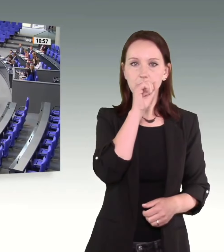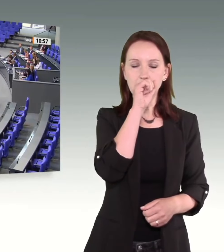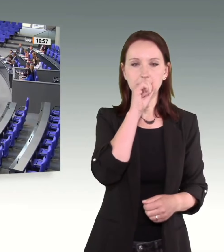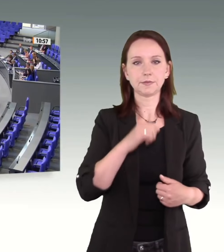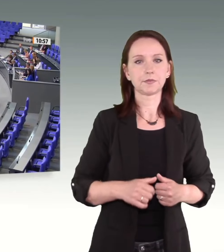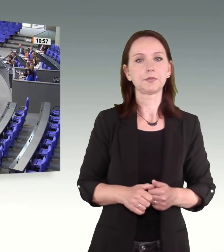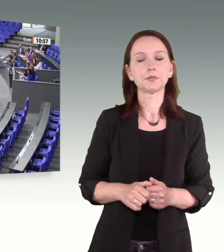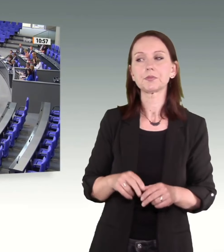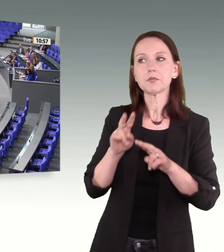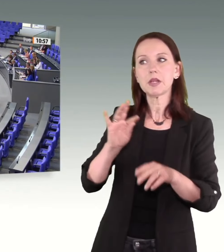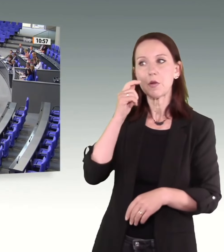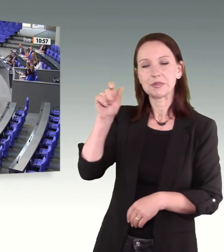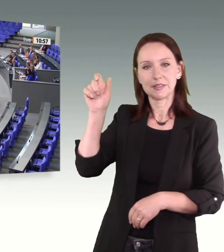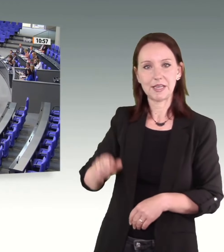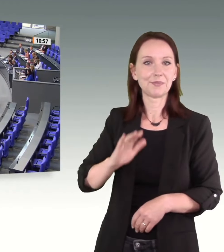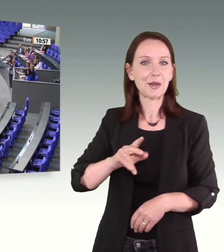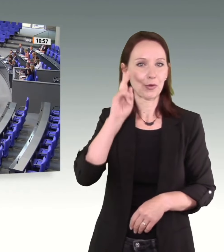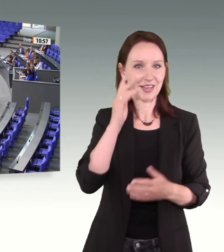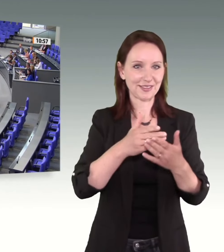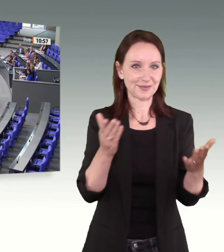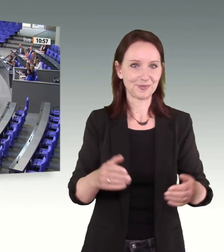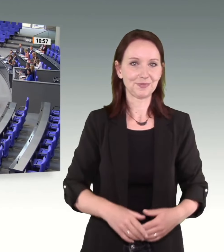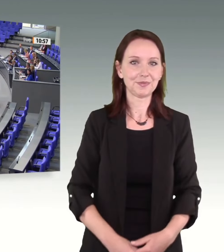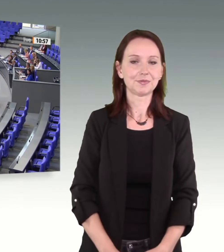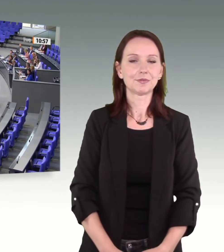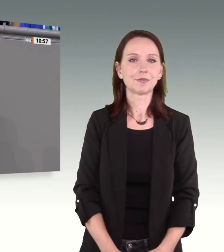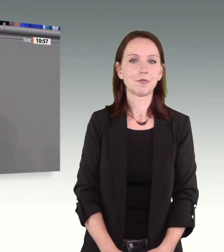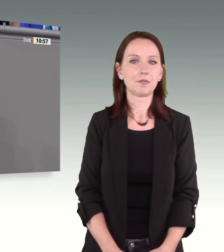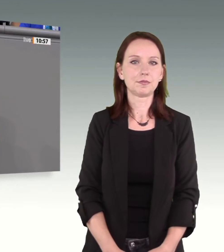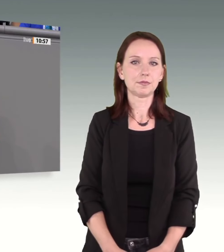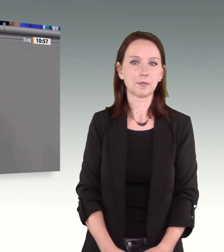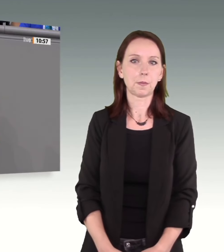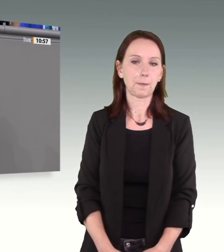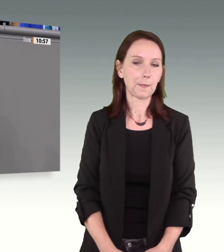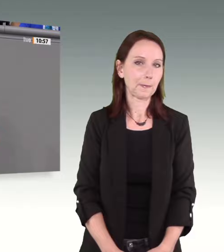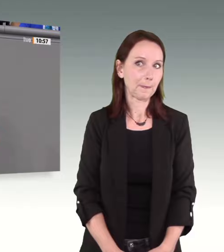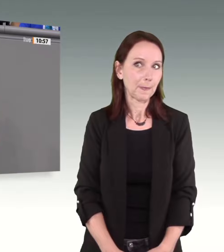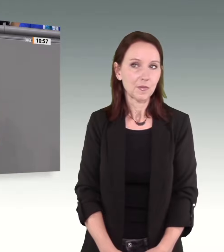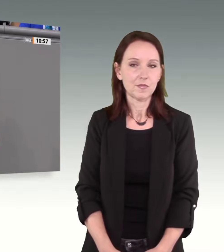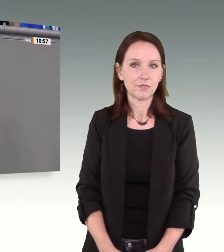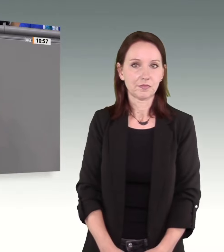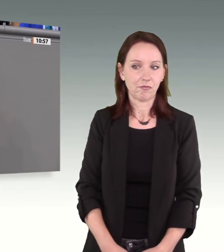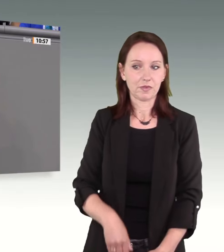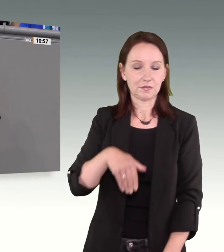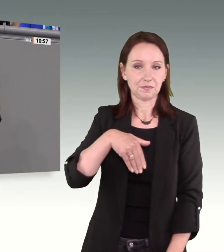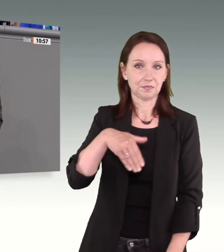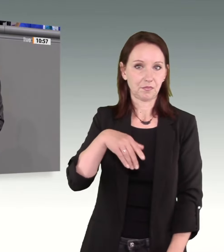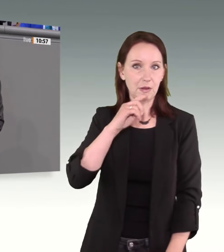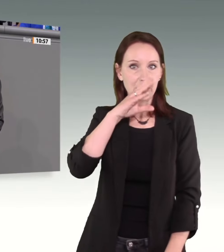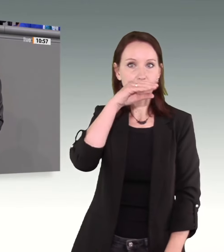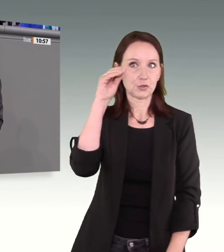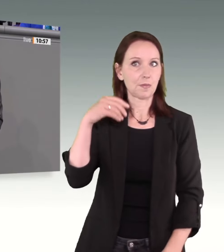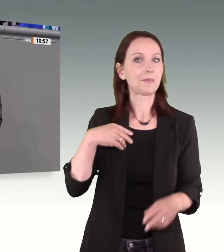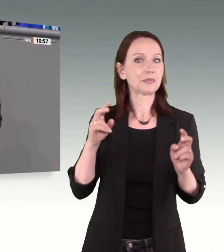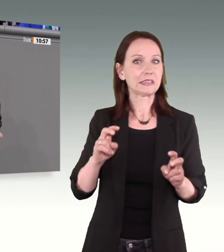Sehr geehrte Frau Präsidentin! Meine Damen und Herren! Die Union möchte rechtzeitig vor Beginn der sitzungsfreien Zeit im Sommer